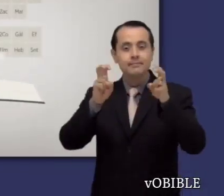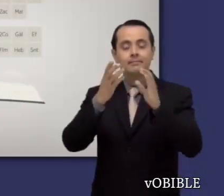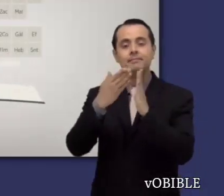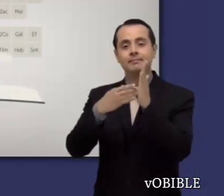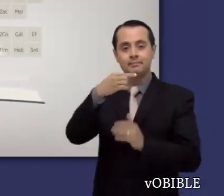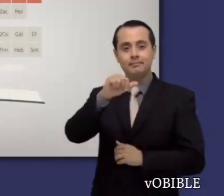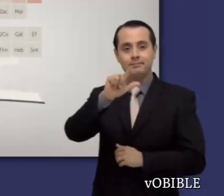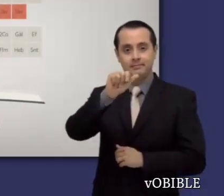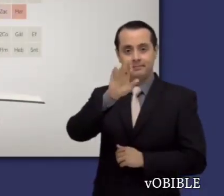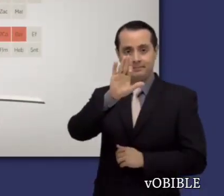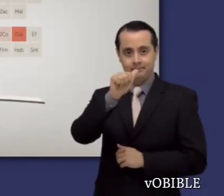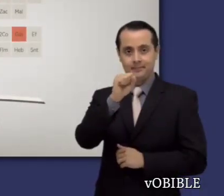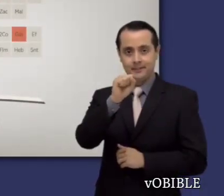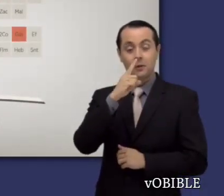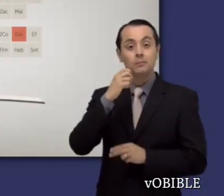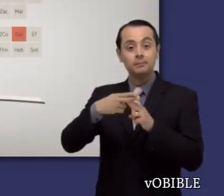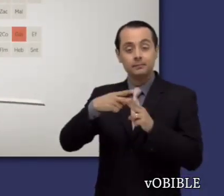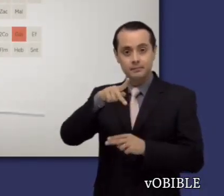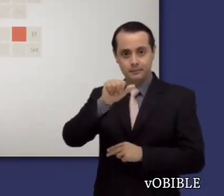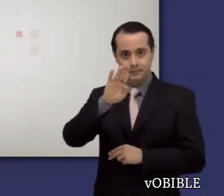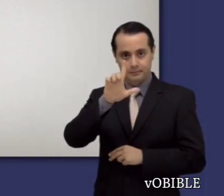Información sobre la carta a los gálatas.